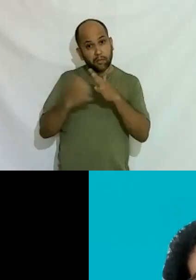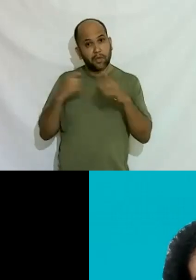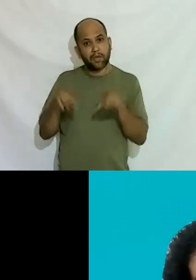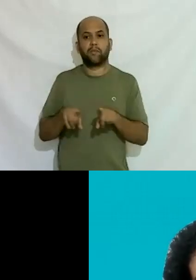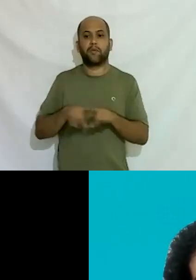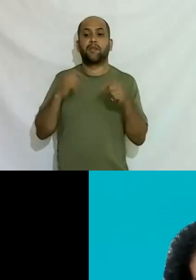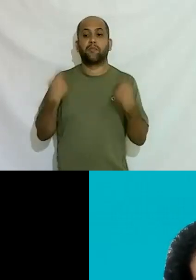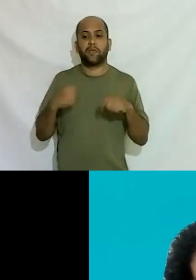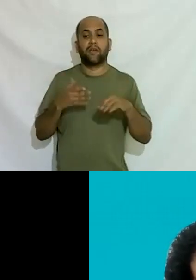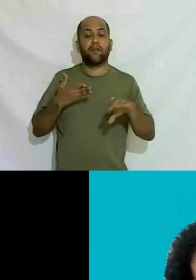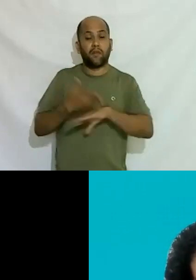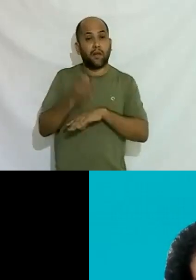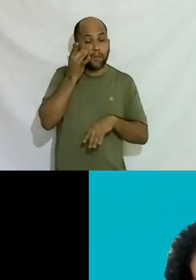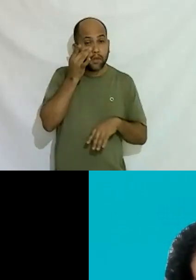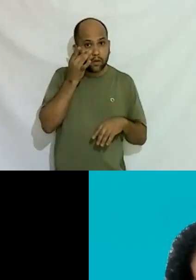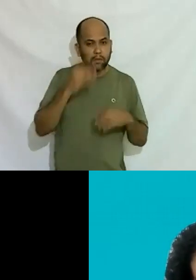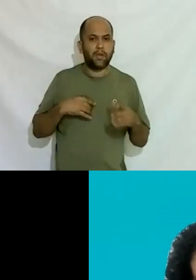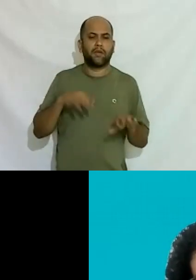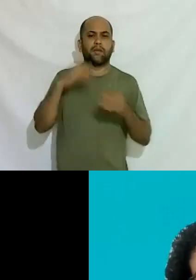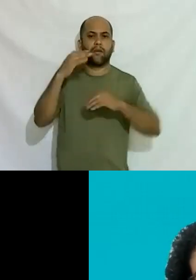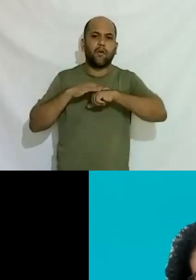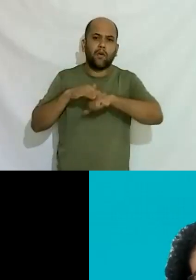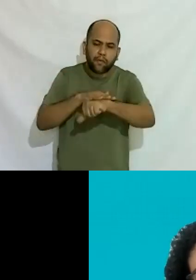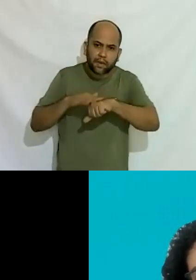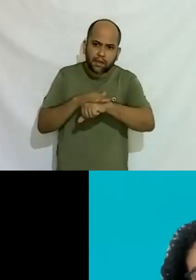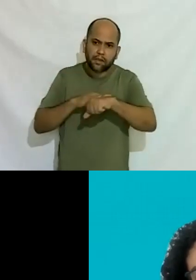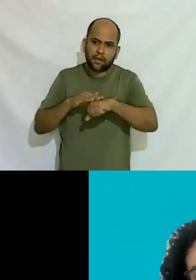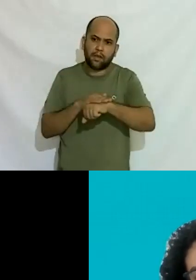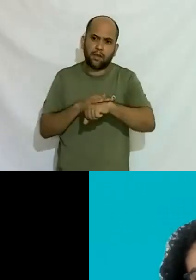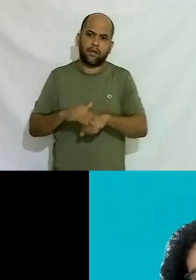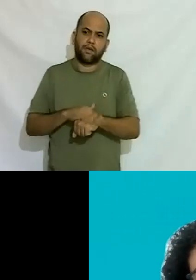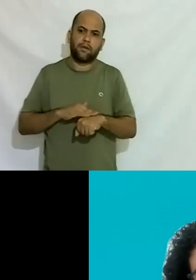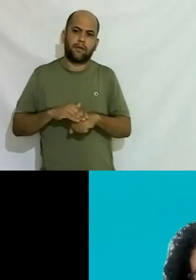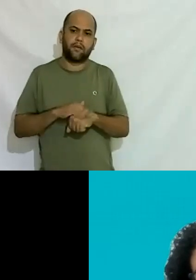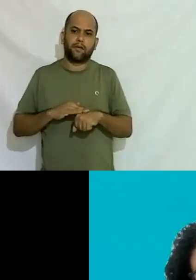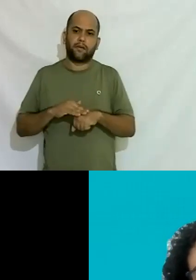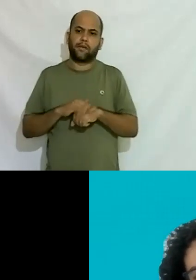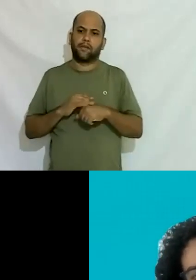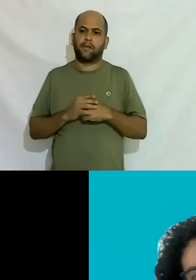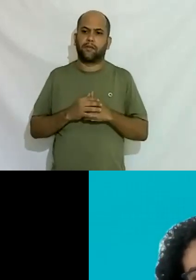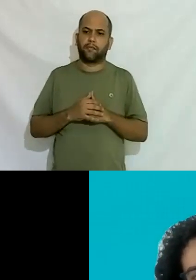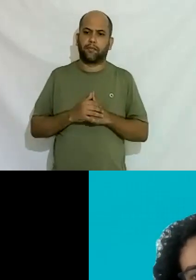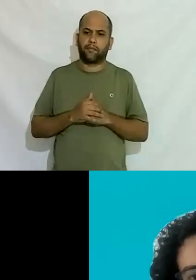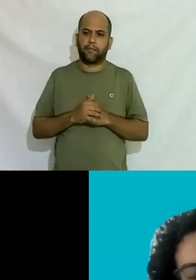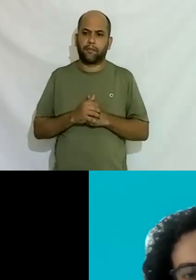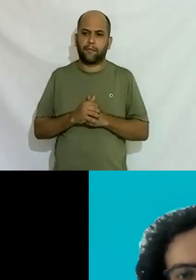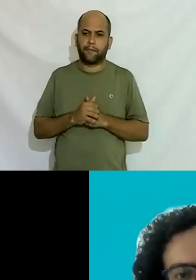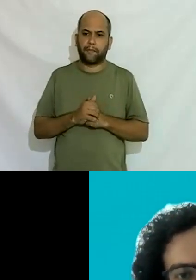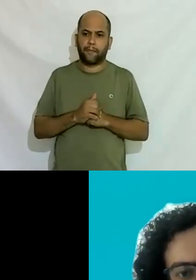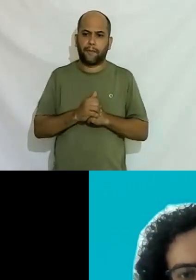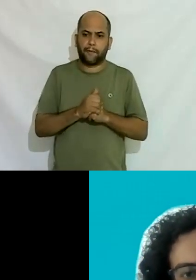precisar a gente vai lá pessoalmente fala com eles em tudo eu conheço CEO de um monte de multinacionais por conta disso